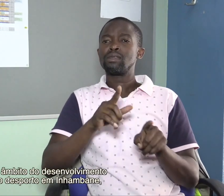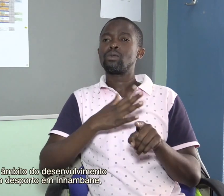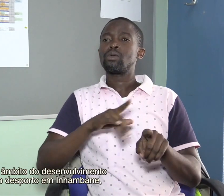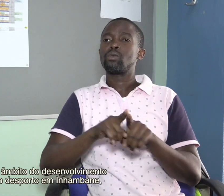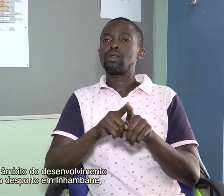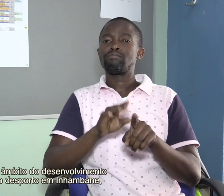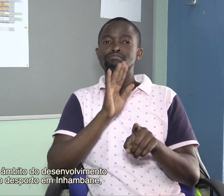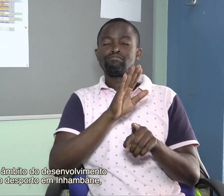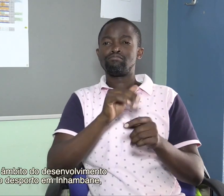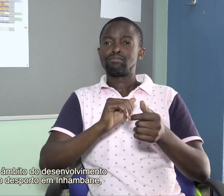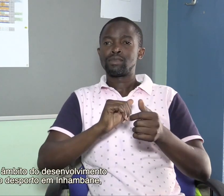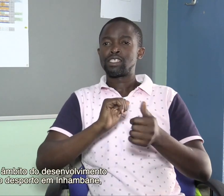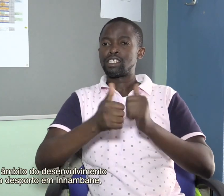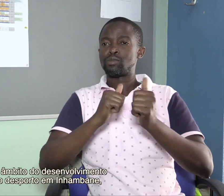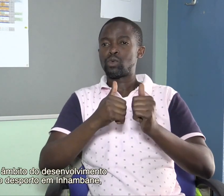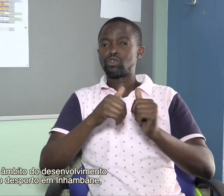província de Iambane,